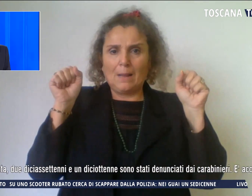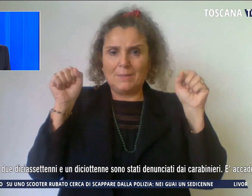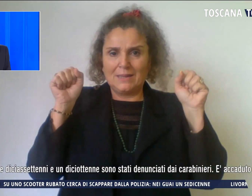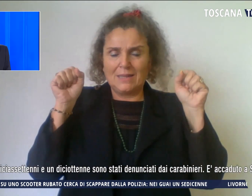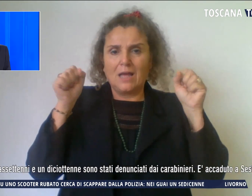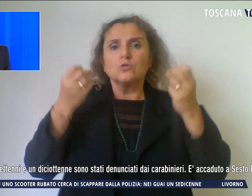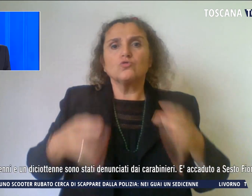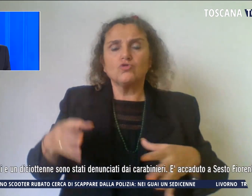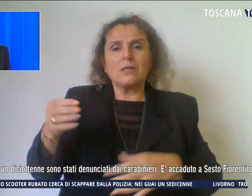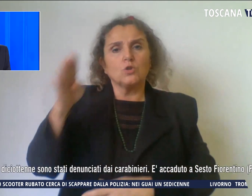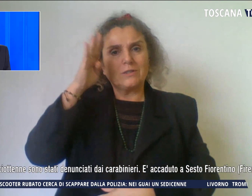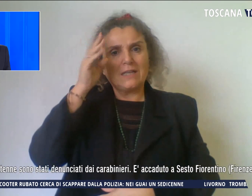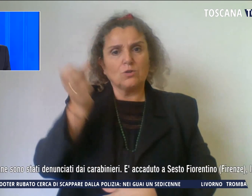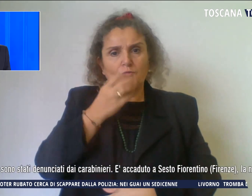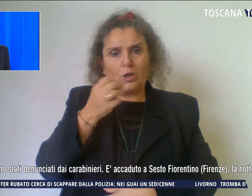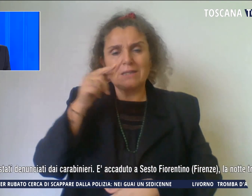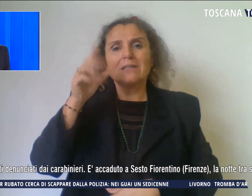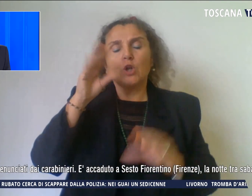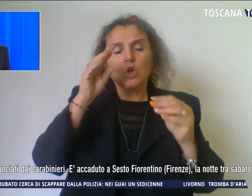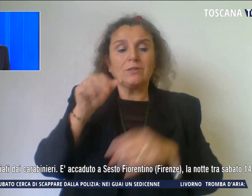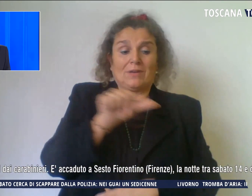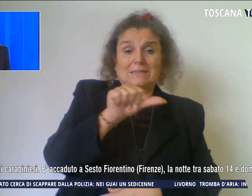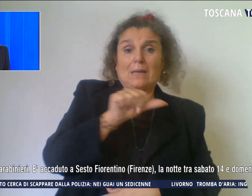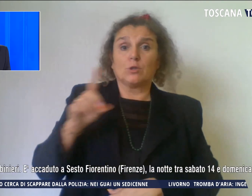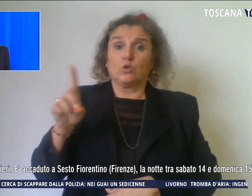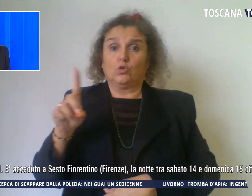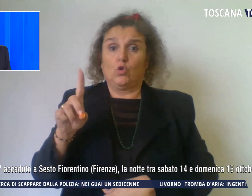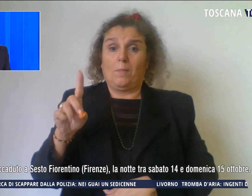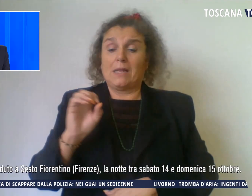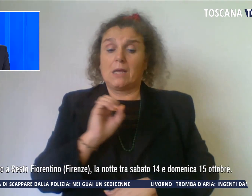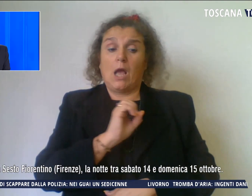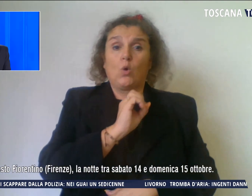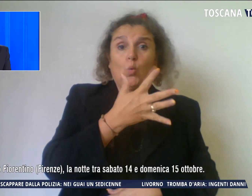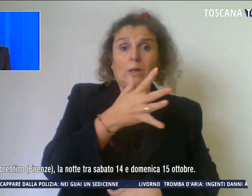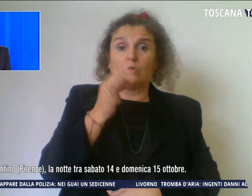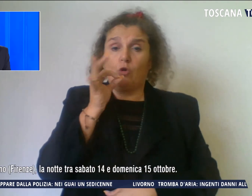Fiorentino la notte tra sabato e domenica quindici ottobre.